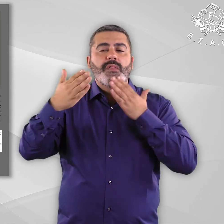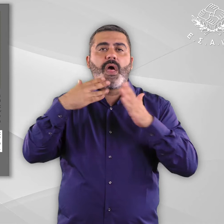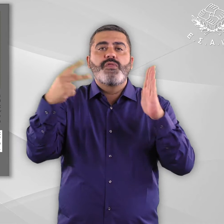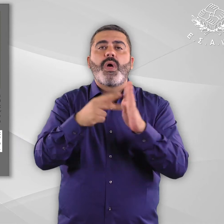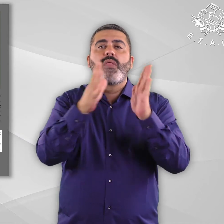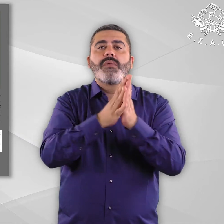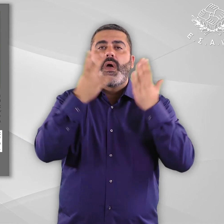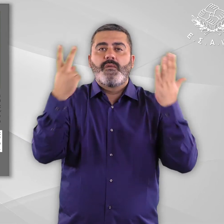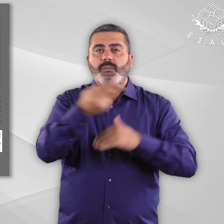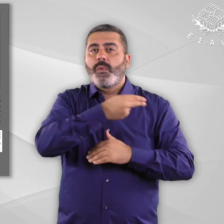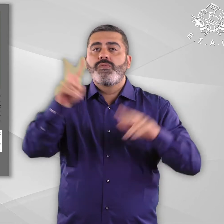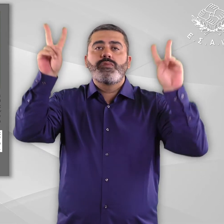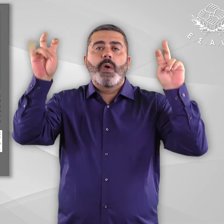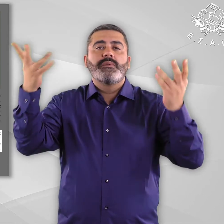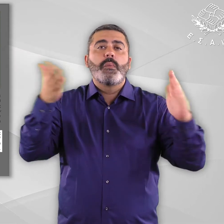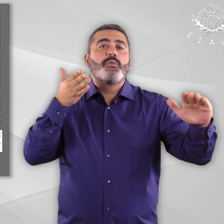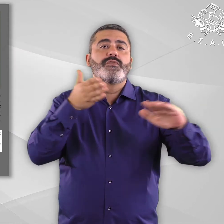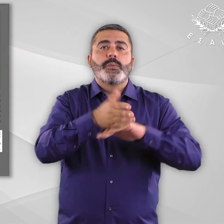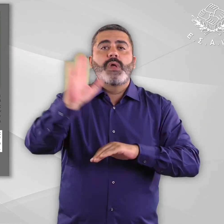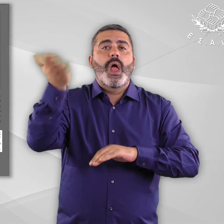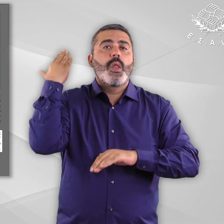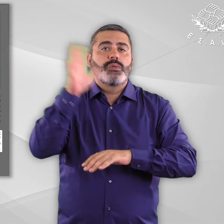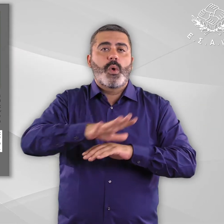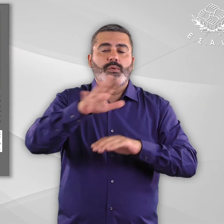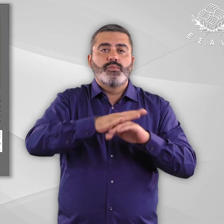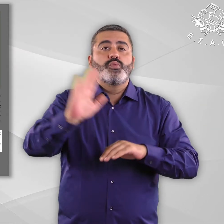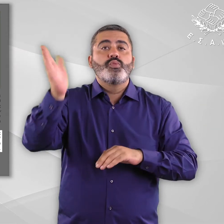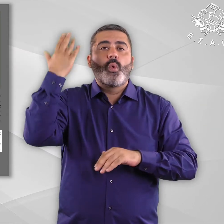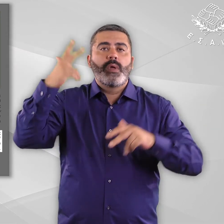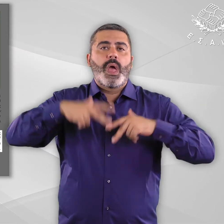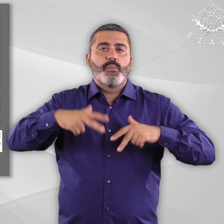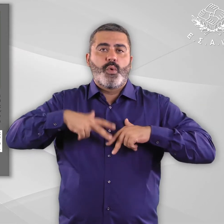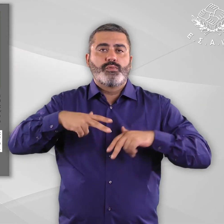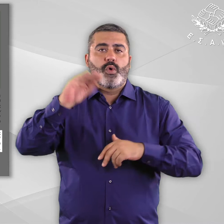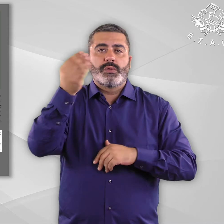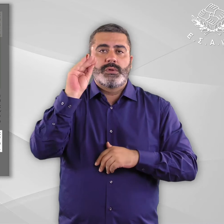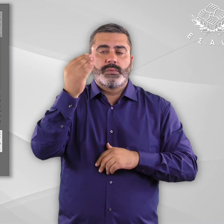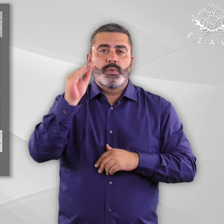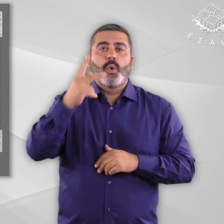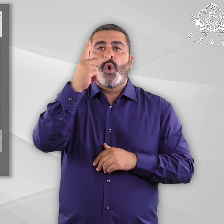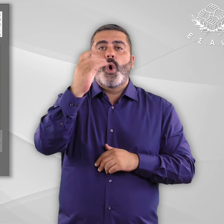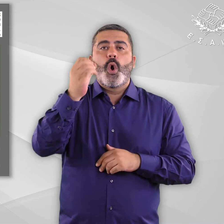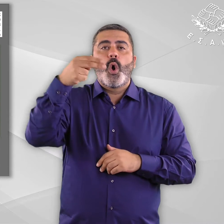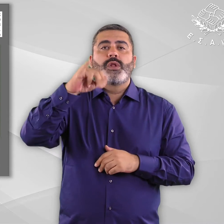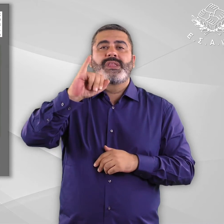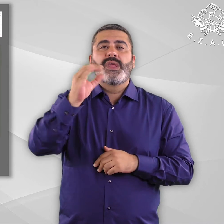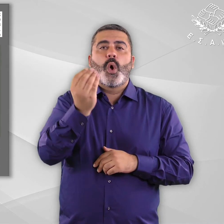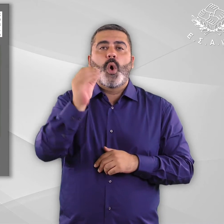προσβασιμότητα στους αρχαιολογικούς χώρους, η Υπουργός Πολιτισμού και Αθλητισμού, Λίδια Κονιόρδου, επεσήμανε ότι λόγω και της